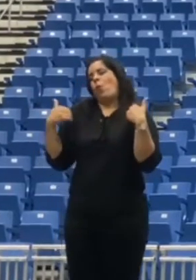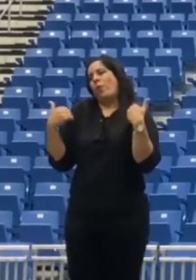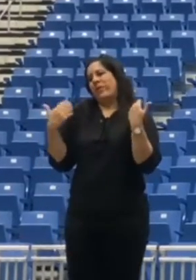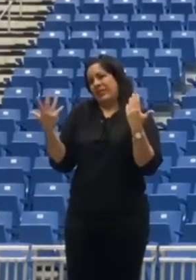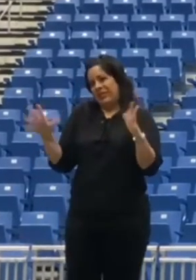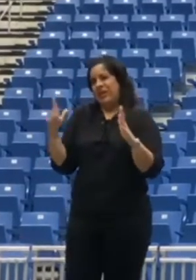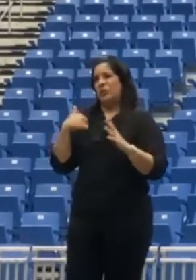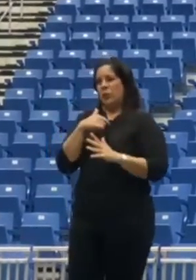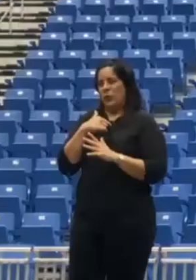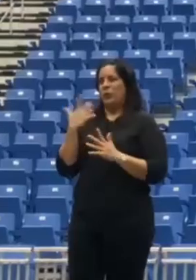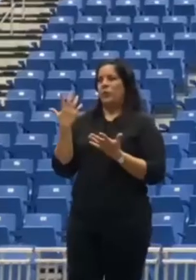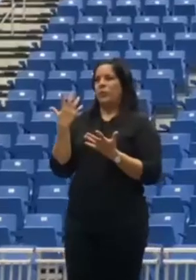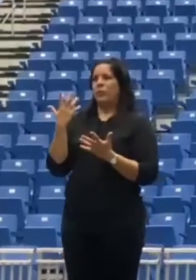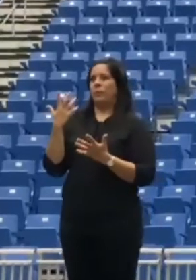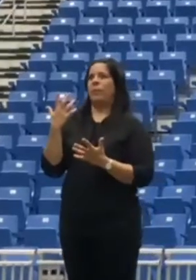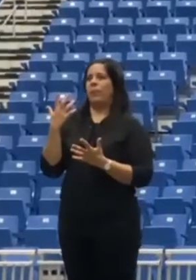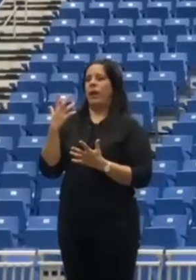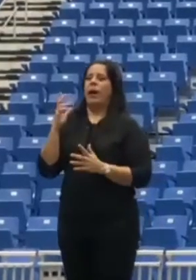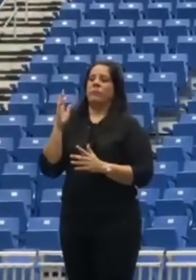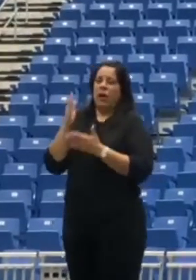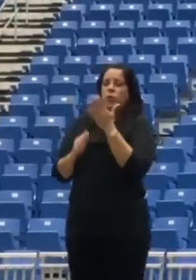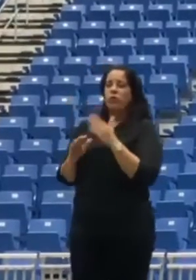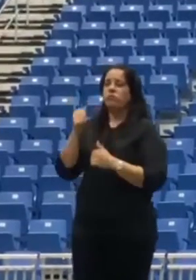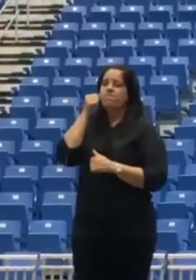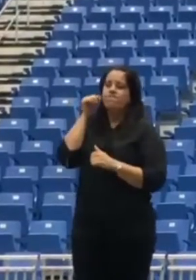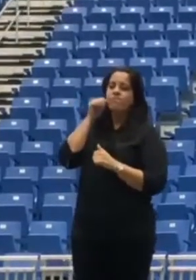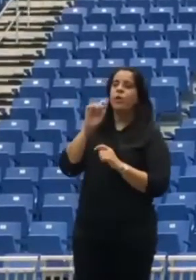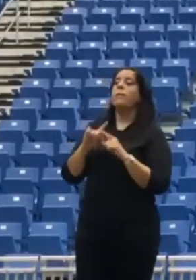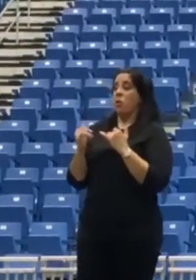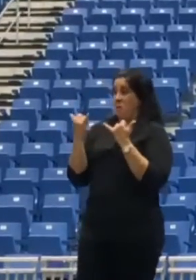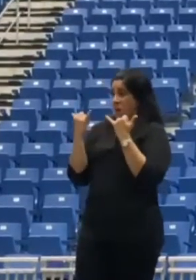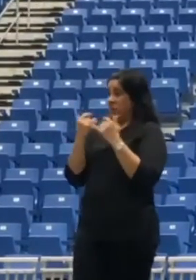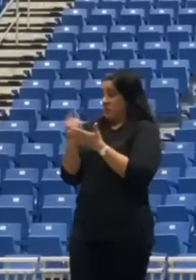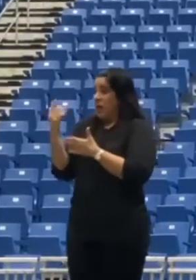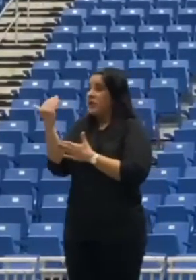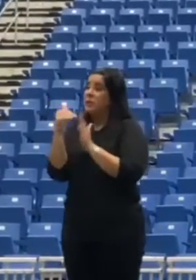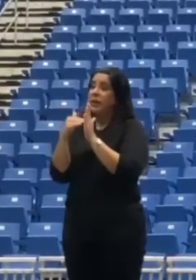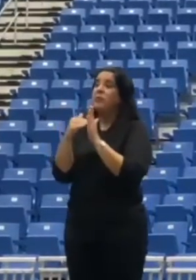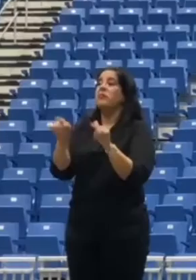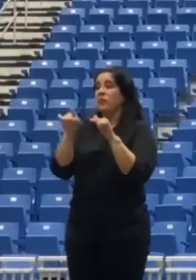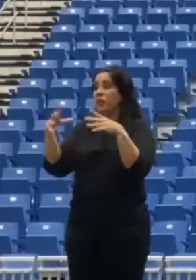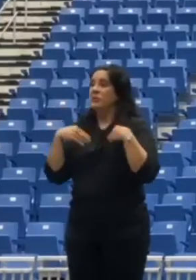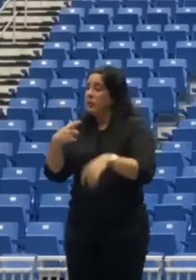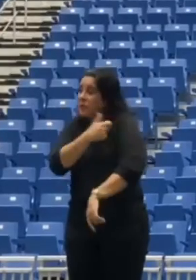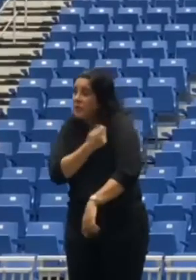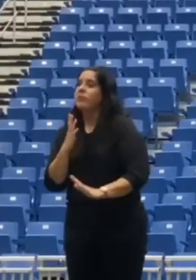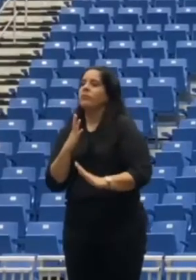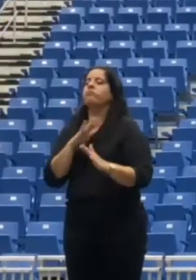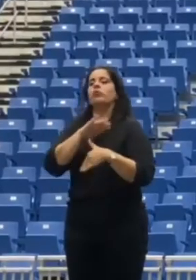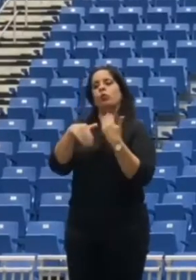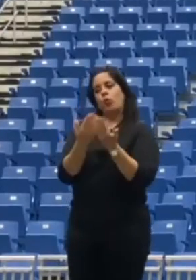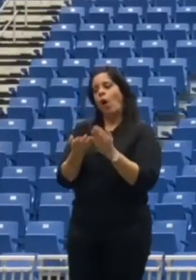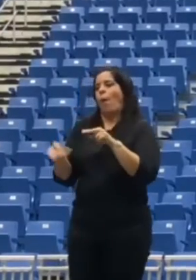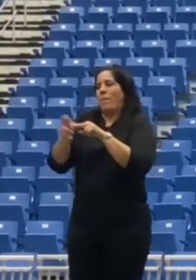que habíamos partido de la premisa que quizás había una apatía pero fíjate esta semana 15.000 jóvenes fueron vacunados o sea que todo esto va a